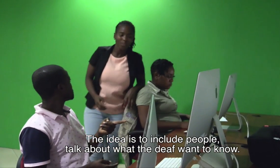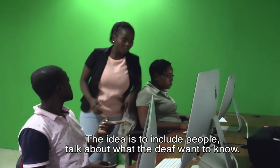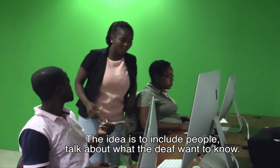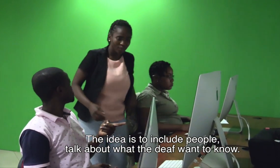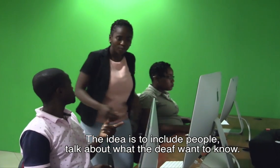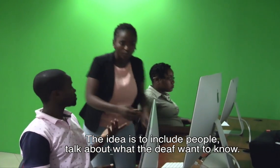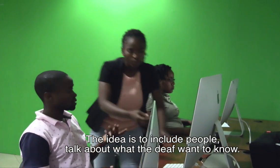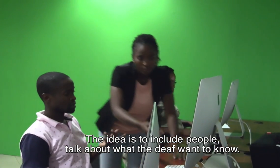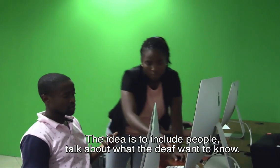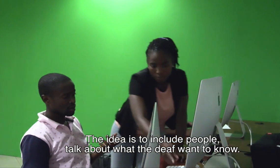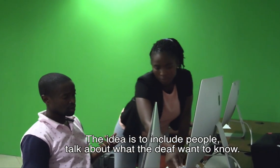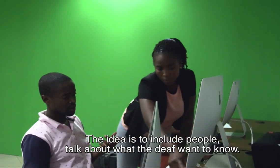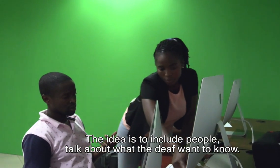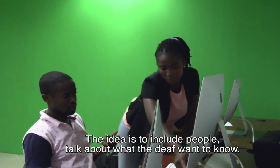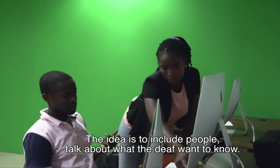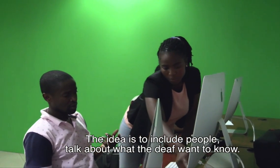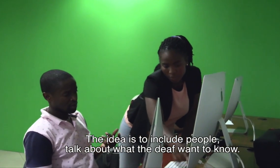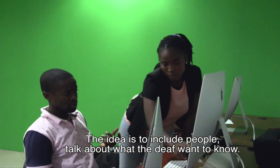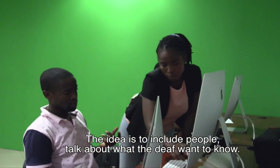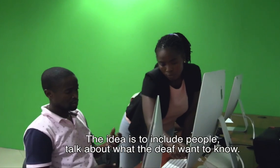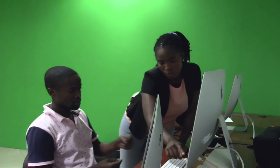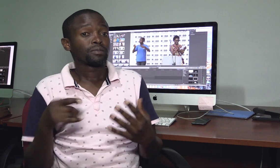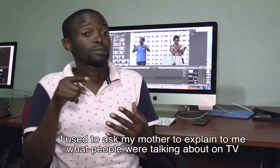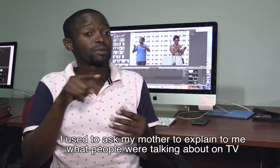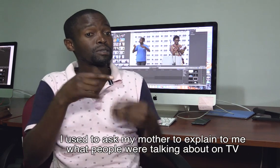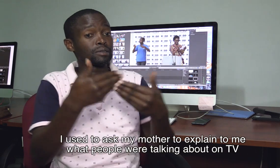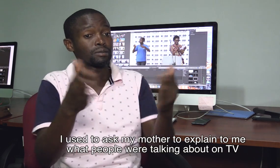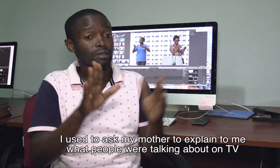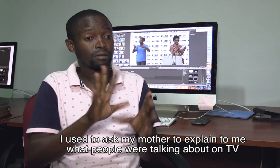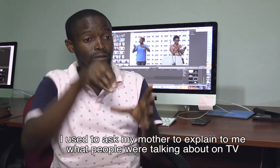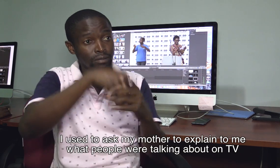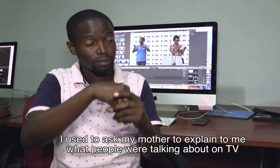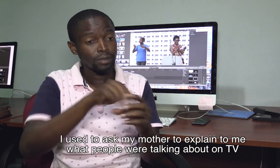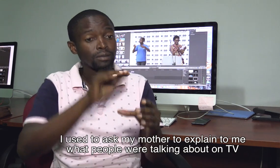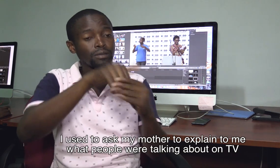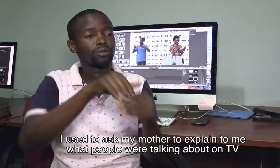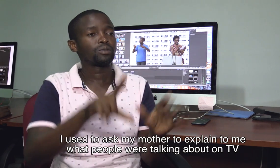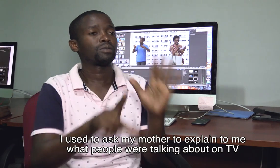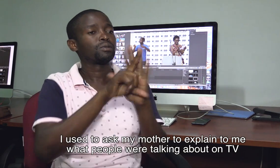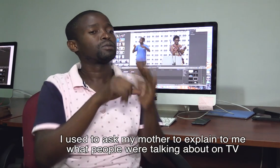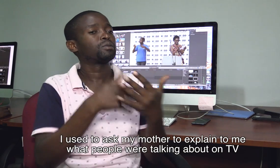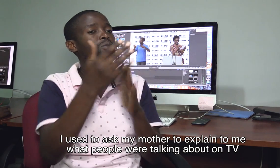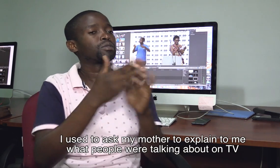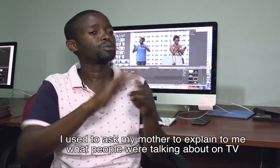pessoas. Falar daquilo que os surdos querem saber. Eu pedia para a minha mãe explicar o que as pessoas estavam falando na TV.